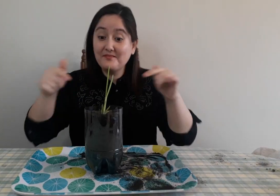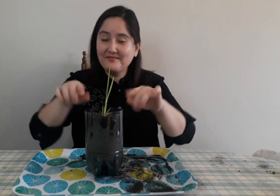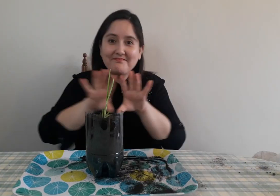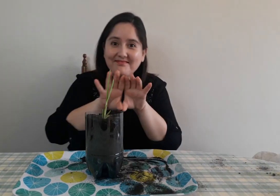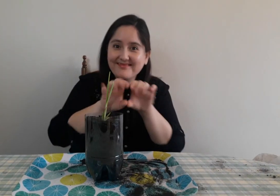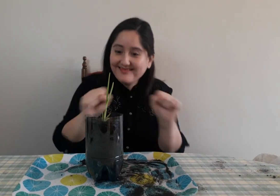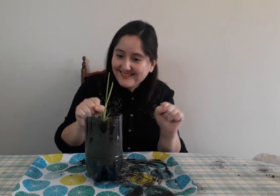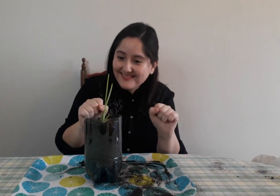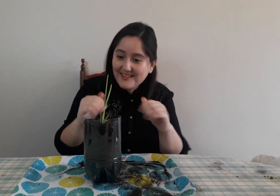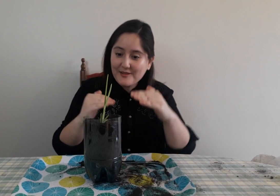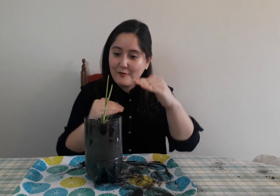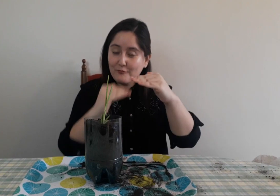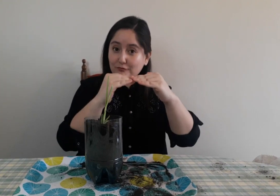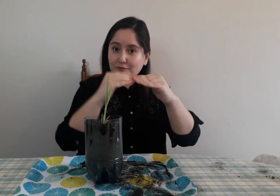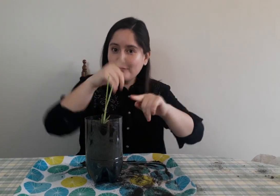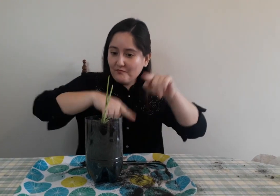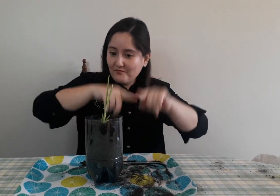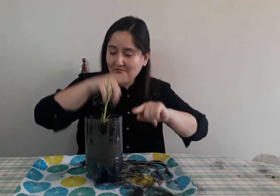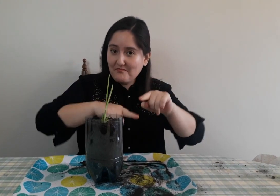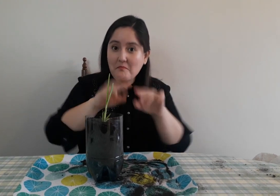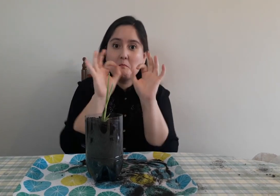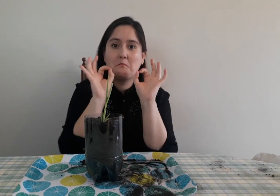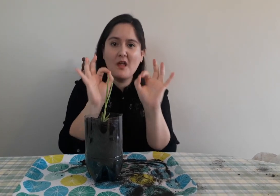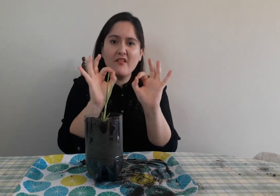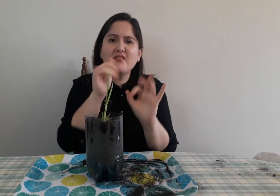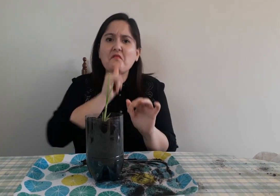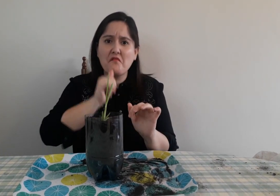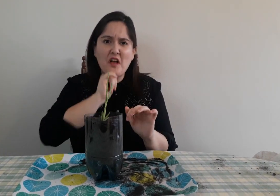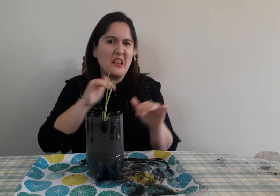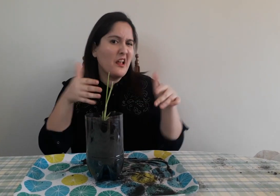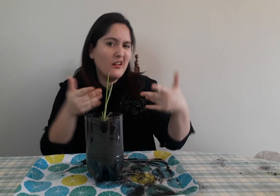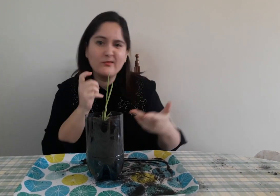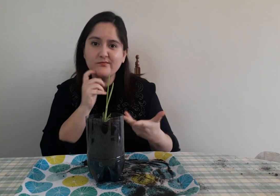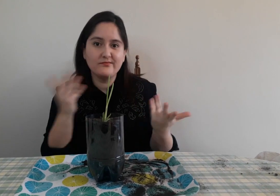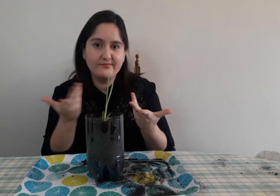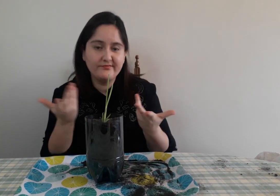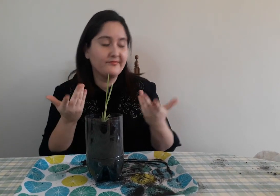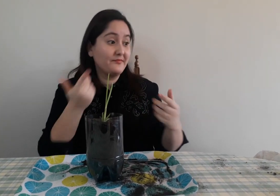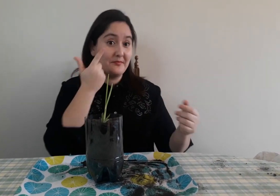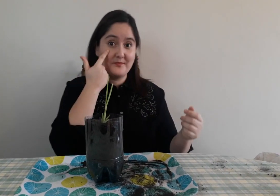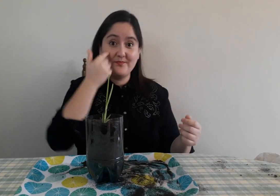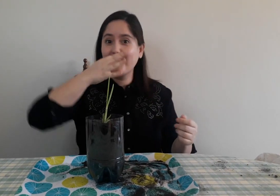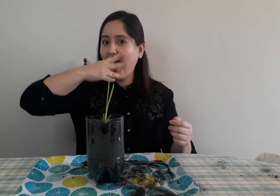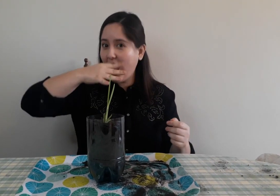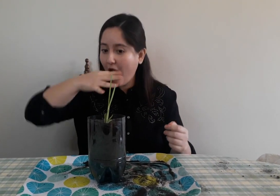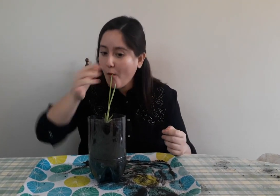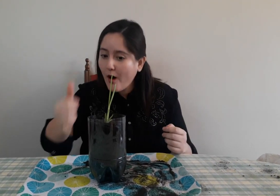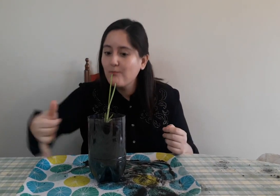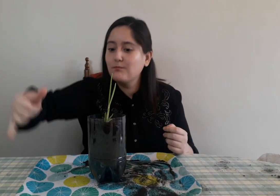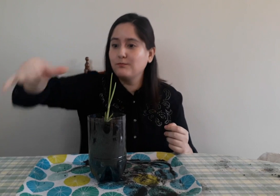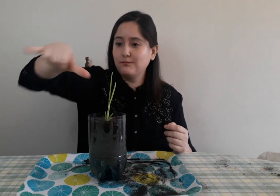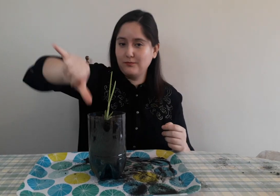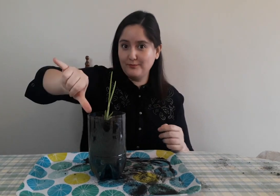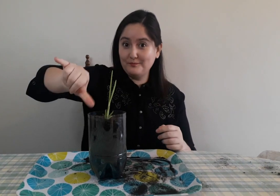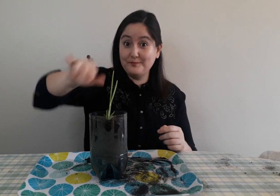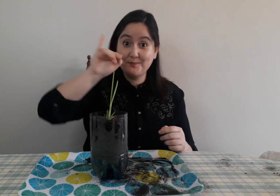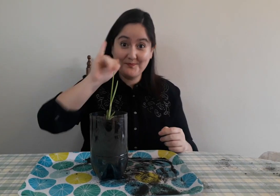Ya, y ahora está listo, está lleno de tierra, quedó perfecta. ¿Y qué nos estaría faltando? Tenemos que regar nuestra